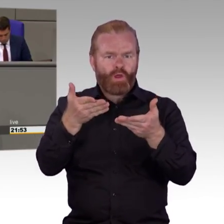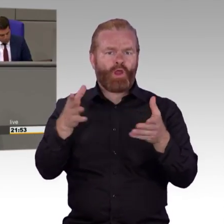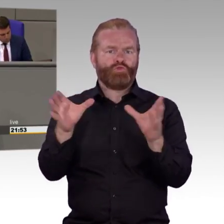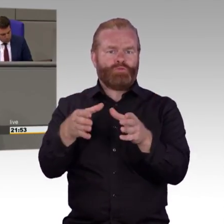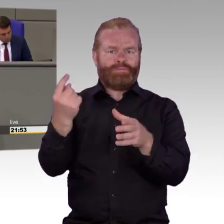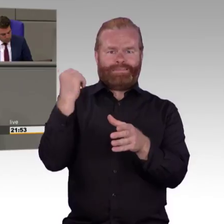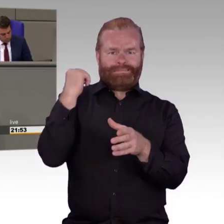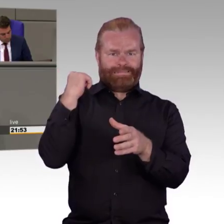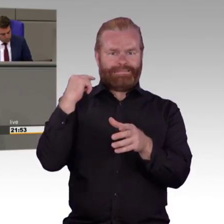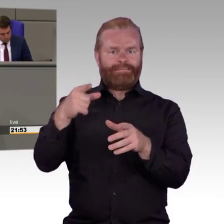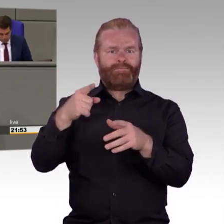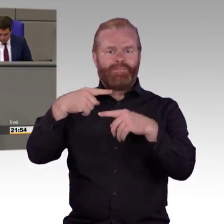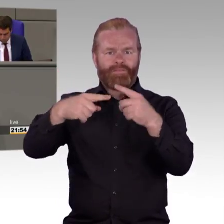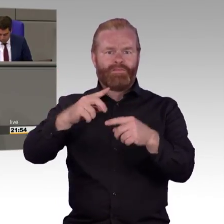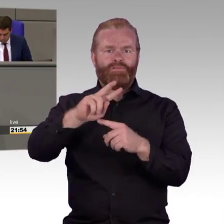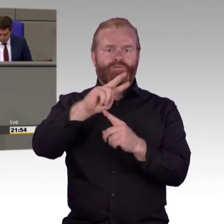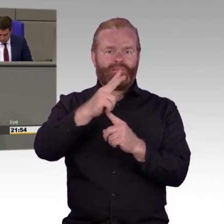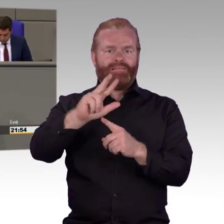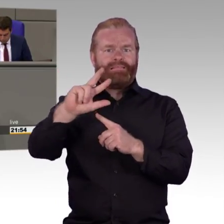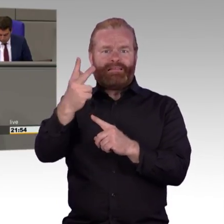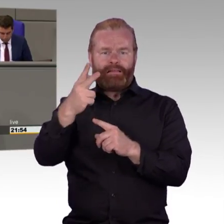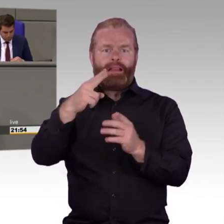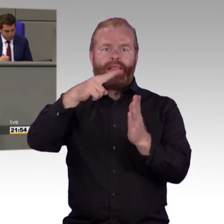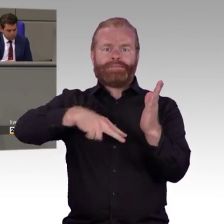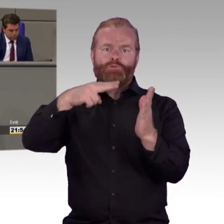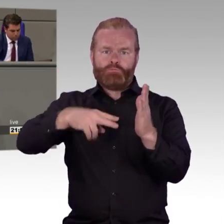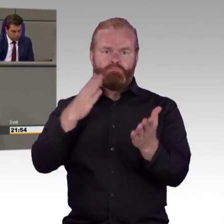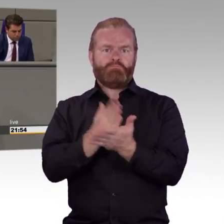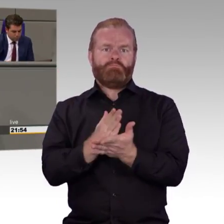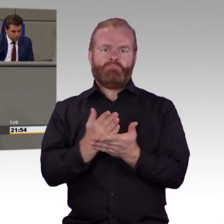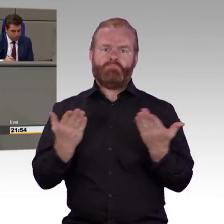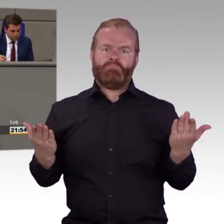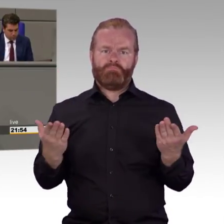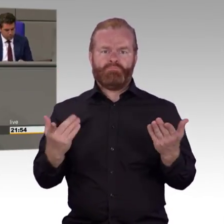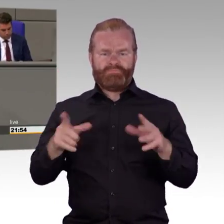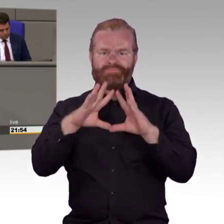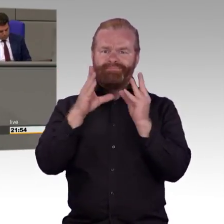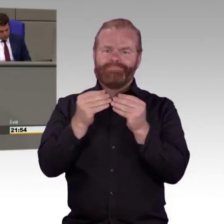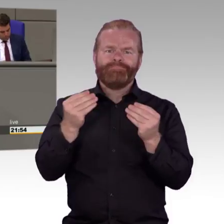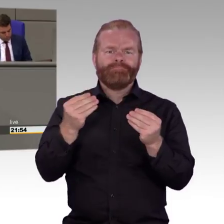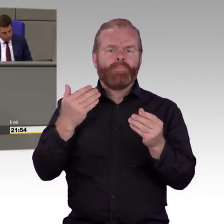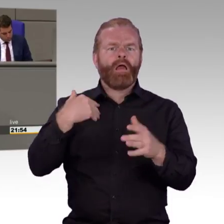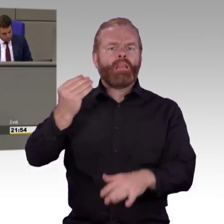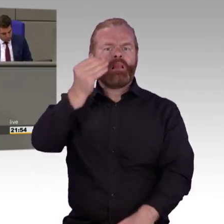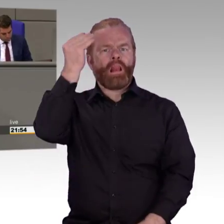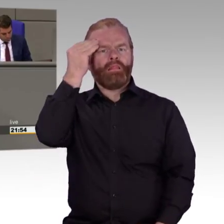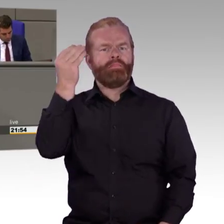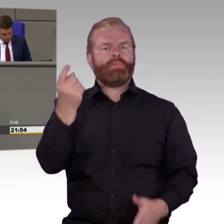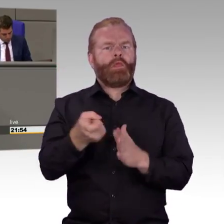Angehörigen, liebe Kolleginnen und Kollegen. Und es verwundert auch nicht, dass dann im Ergebnis auch relativ wenig rauskommt. Der